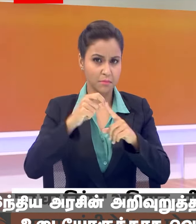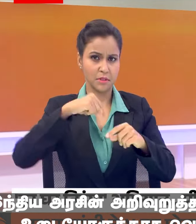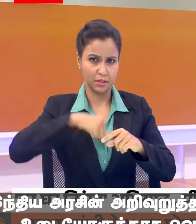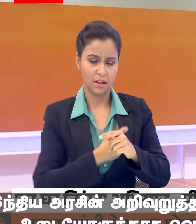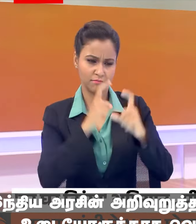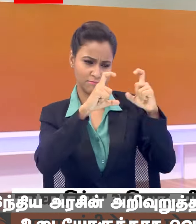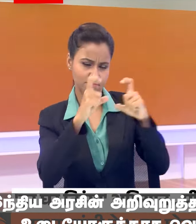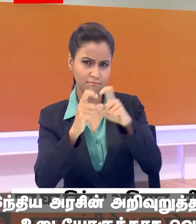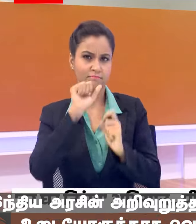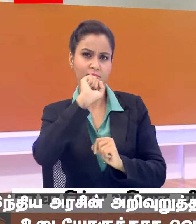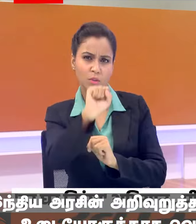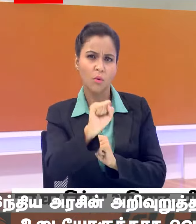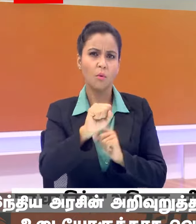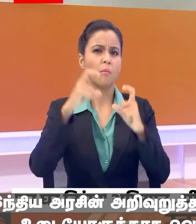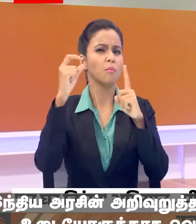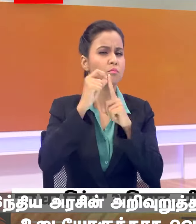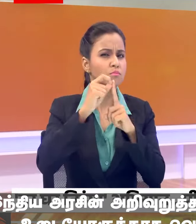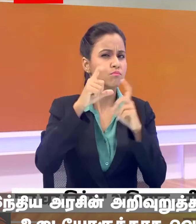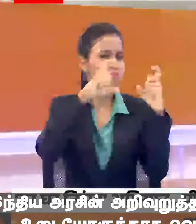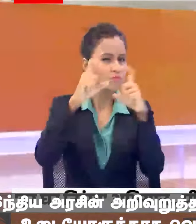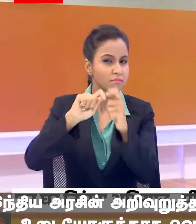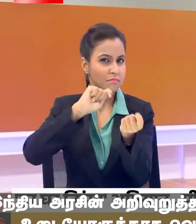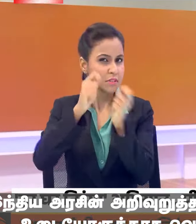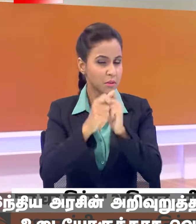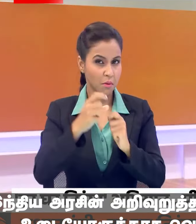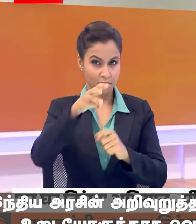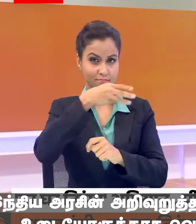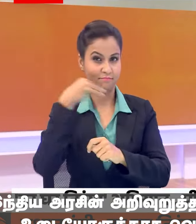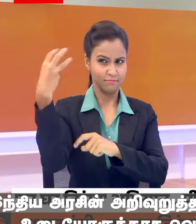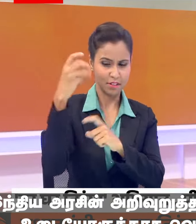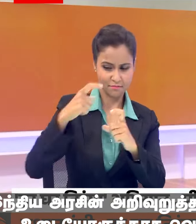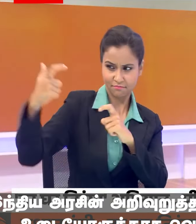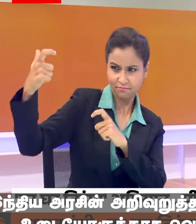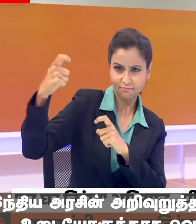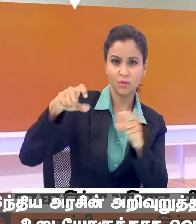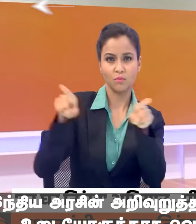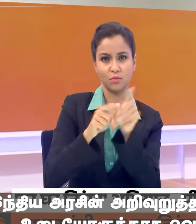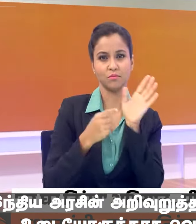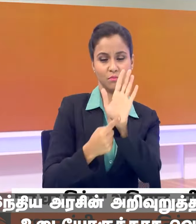से अपनी प्रोफाइल पिक्चर बदलने और तिरंगे के साथ सिल्फी पोस्ट करने का किया आहवान